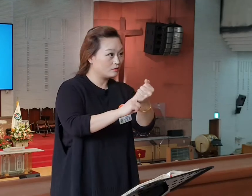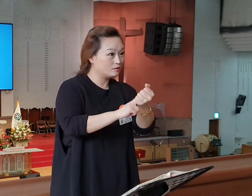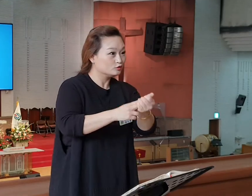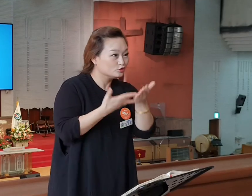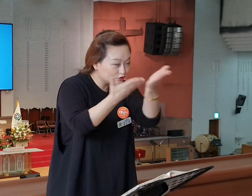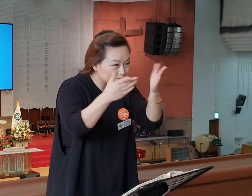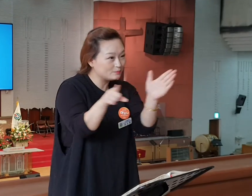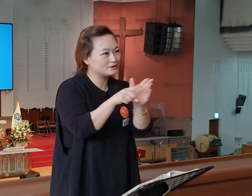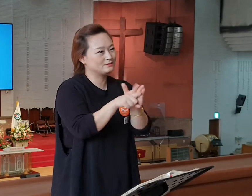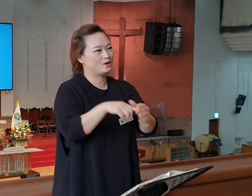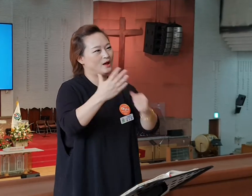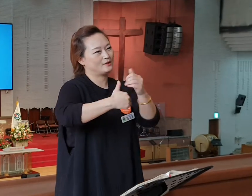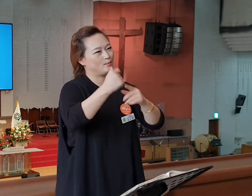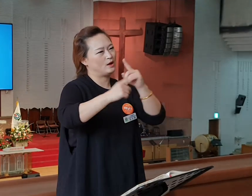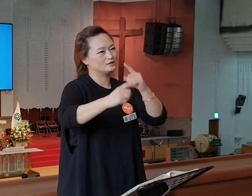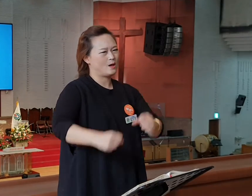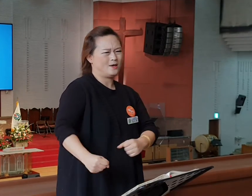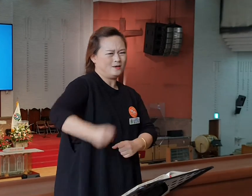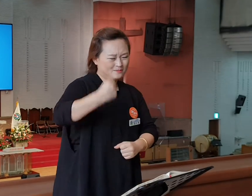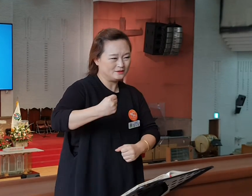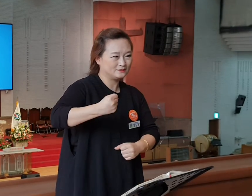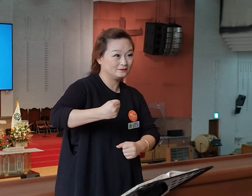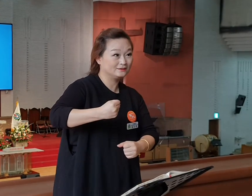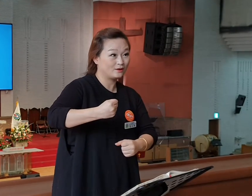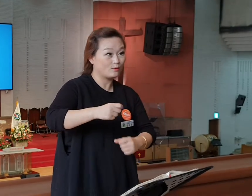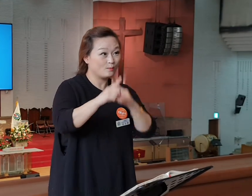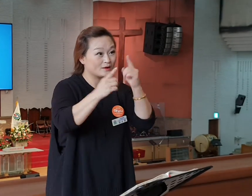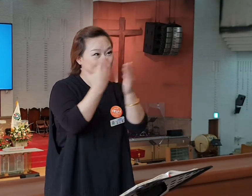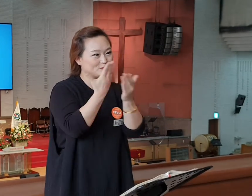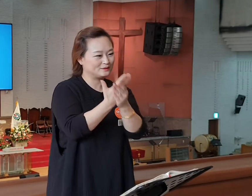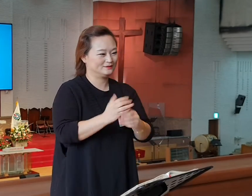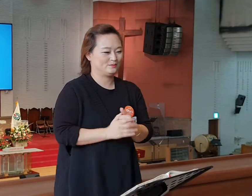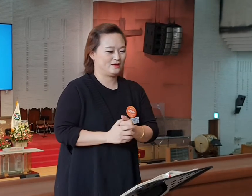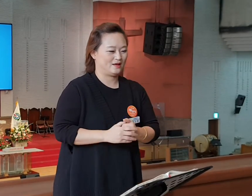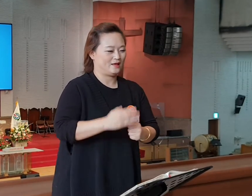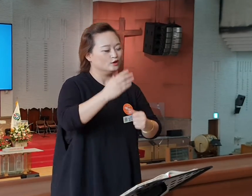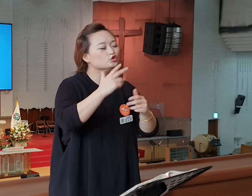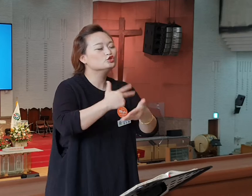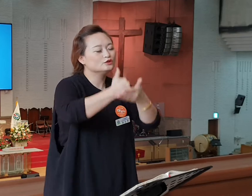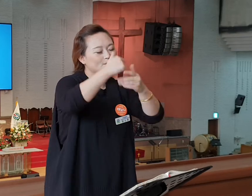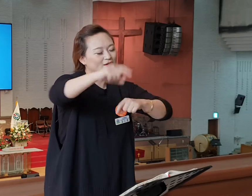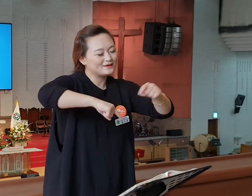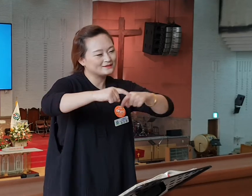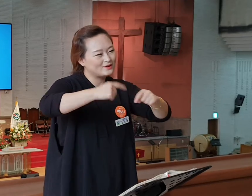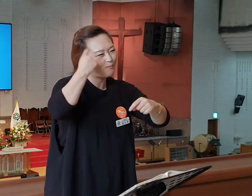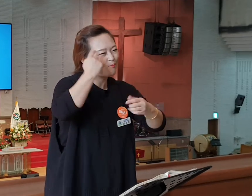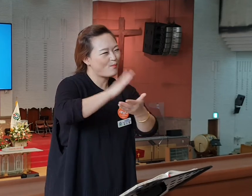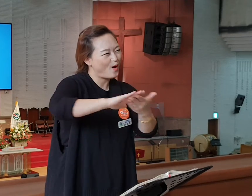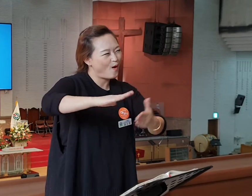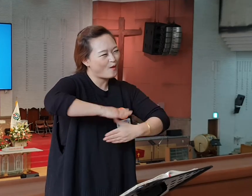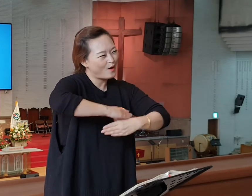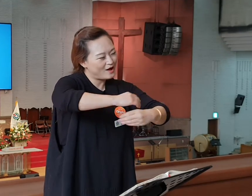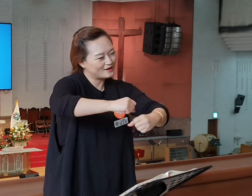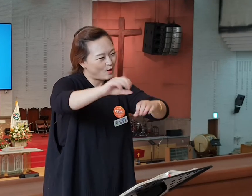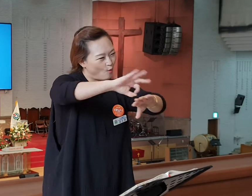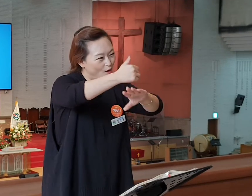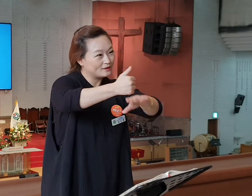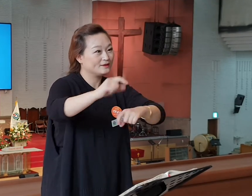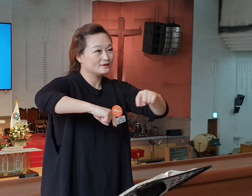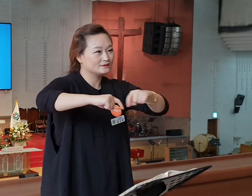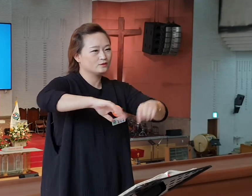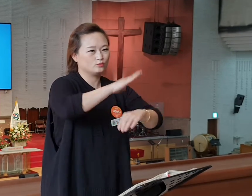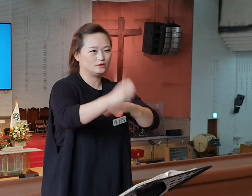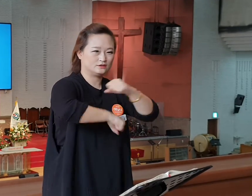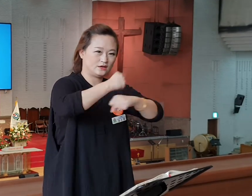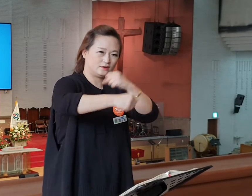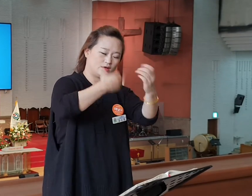하느님의 말씀이 힘이 있어 흥황하여 세력을 얻는다고 말씀하시는데 주님이 다스리시는 평강의 왕에 다스리시는 그리고 우리를